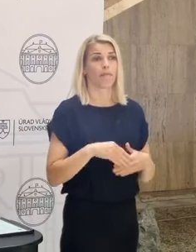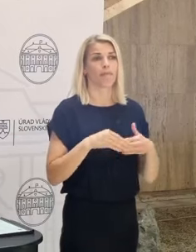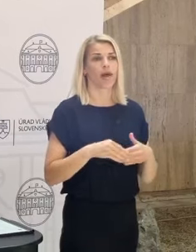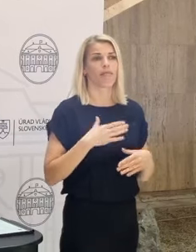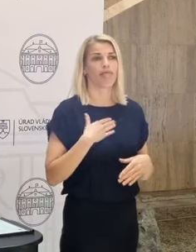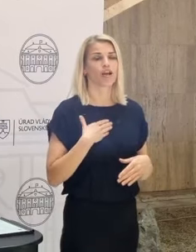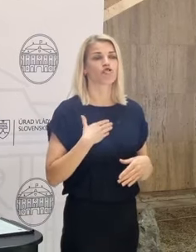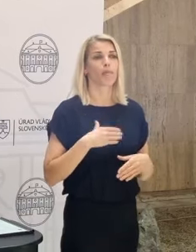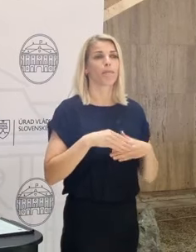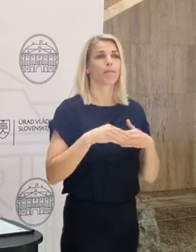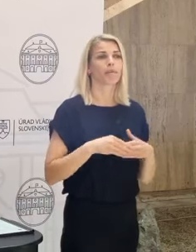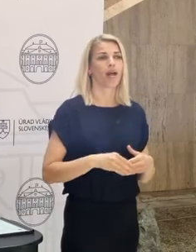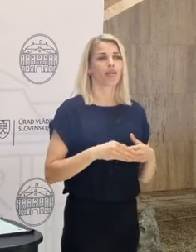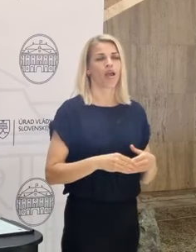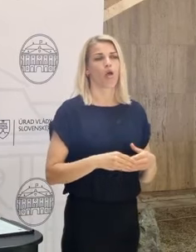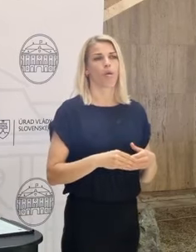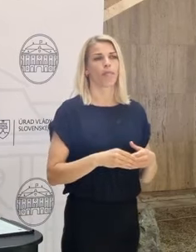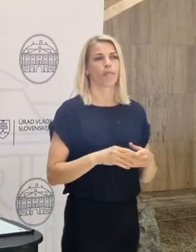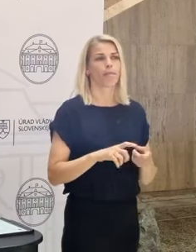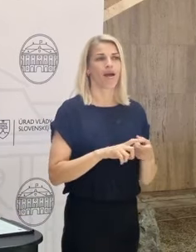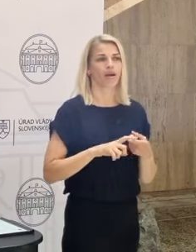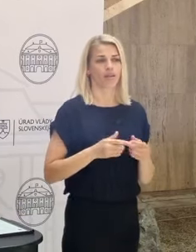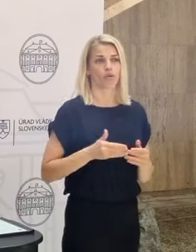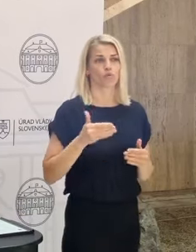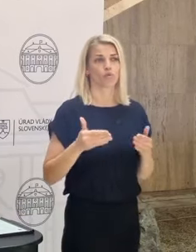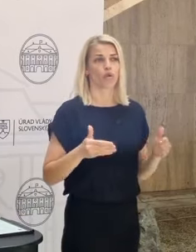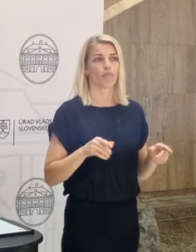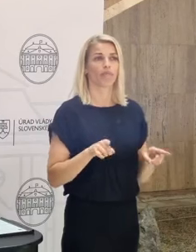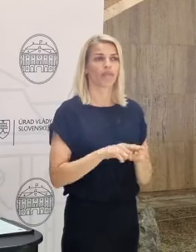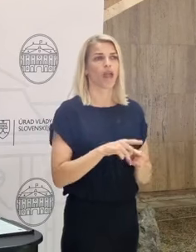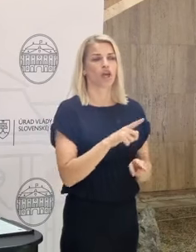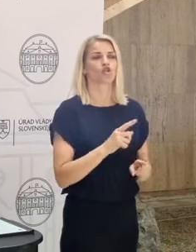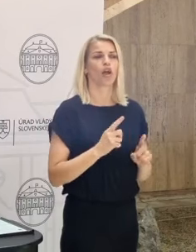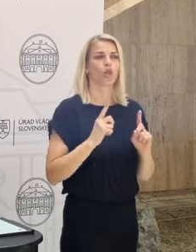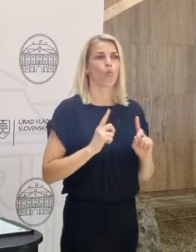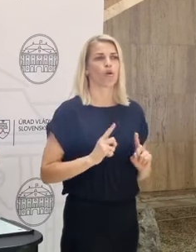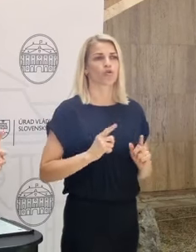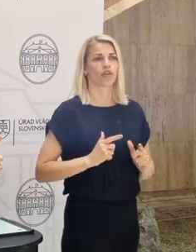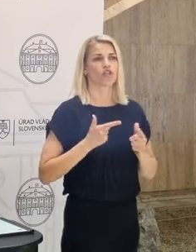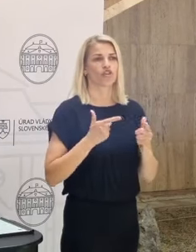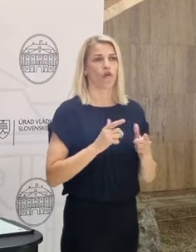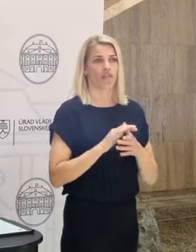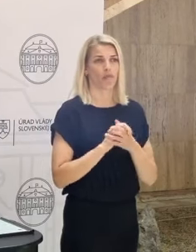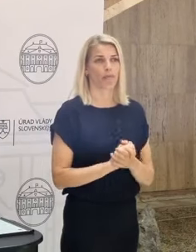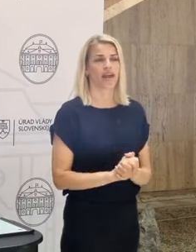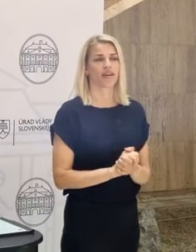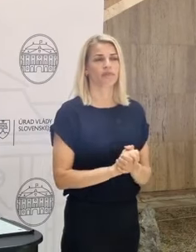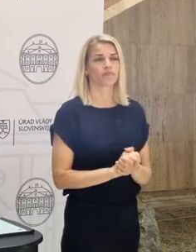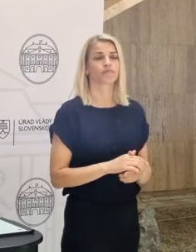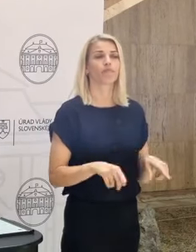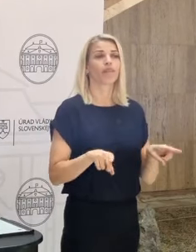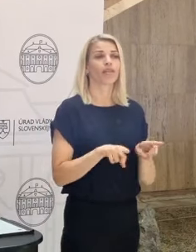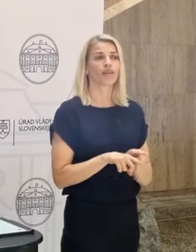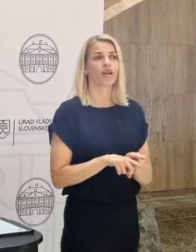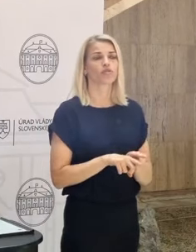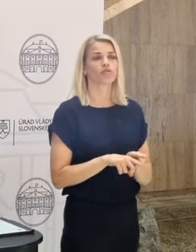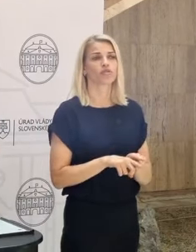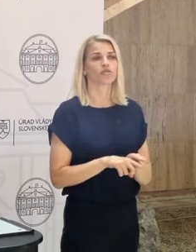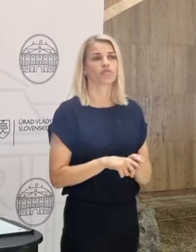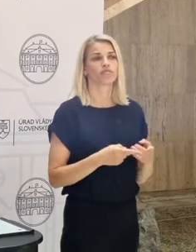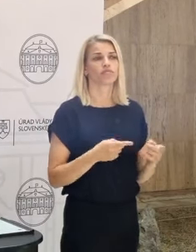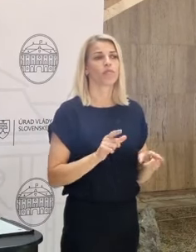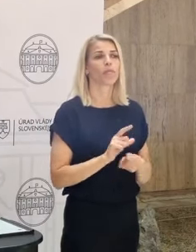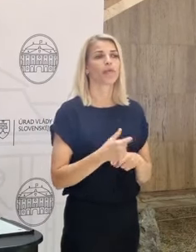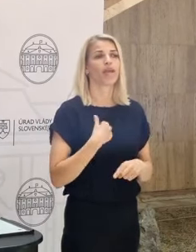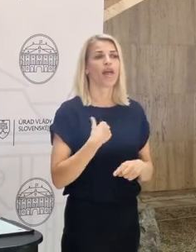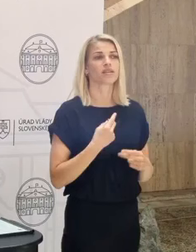a partnerom a susedom, aby aj oni mohli žiť dôstojný život v miery, ale aj preto, že pre